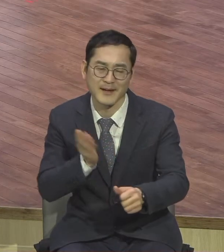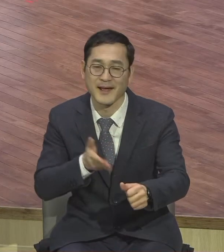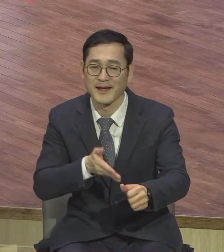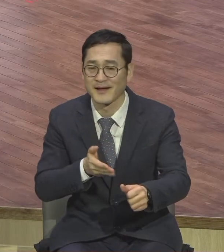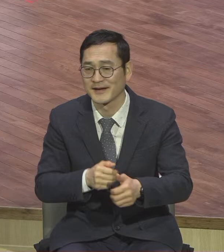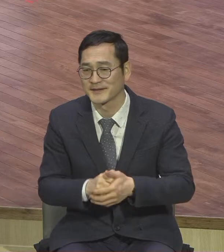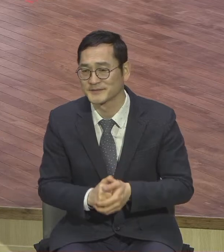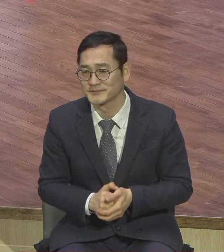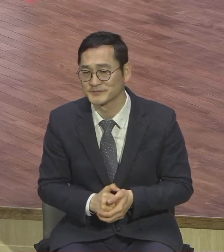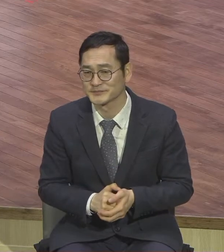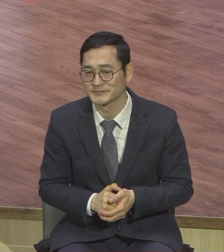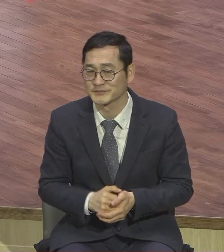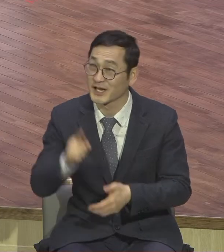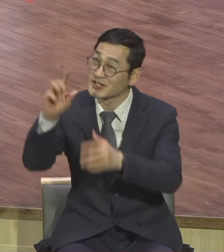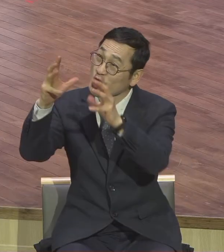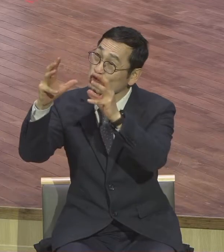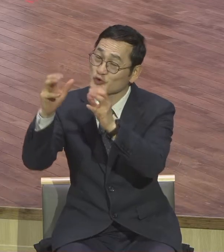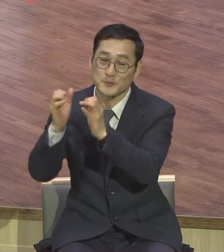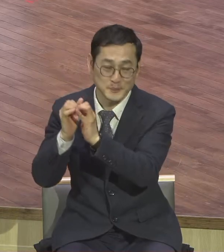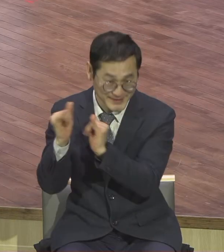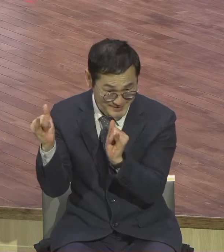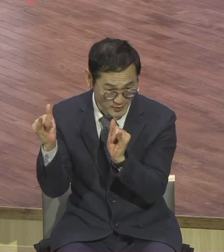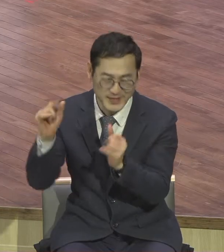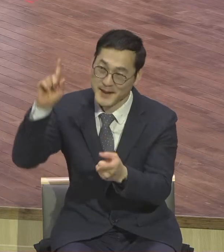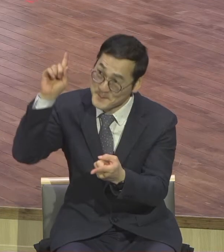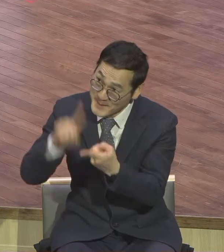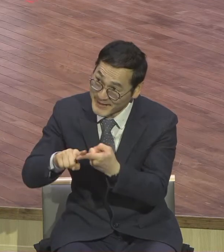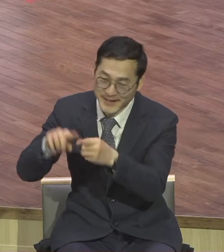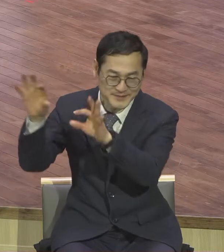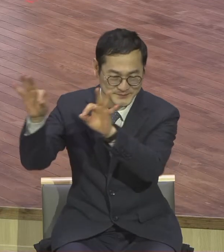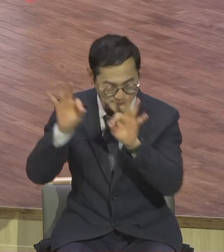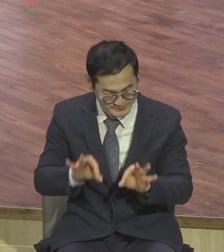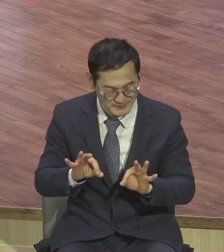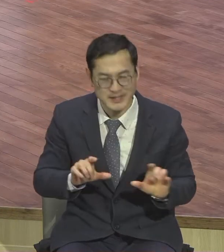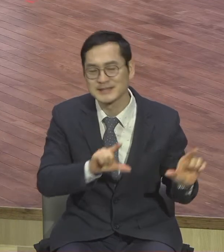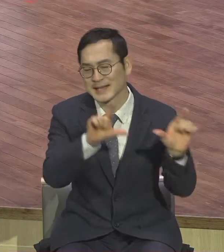백성으로서의 부활의 주를 따르는 그리스도의 제자로서의 삶이다.